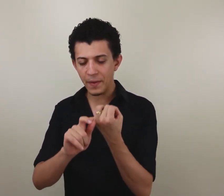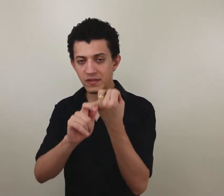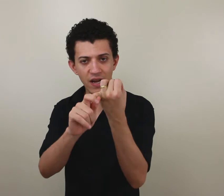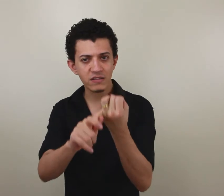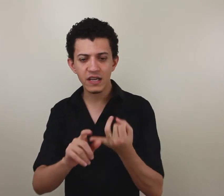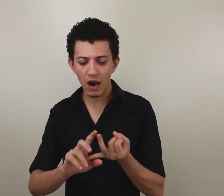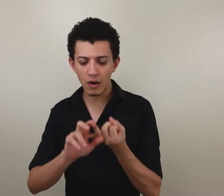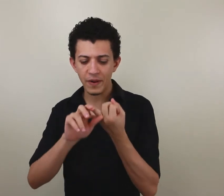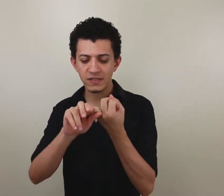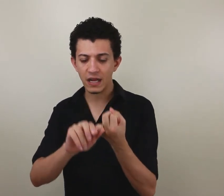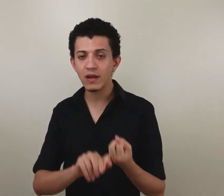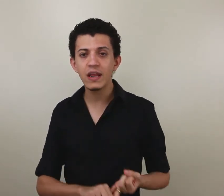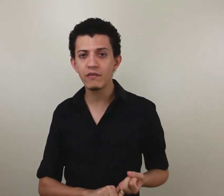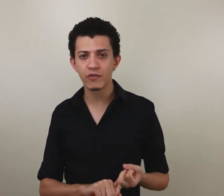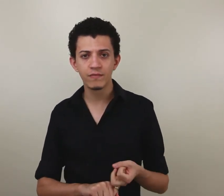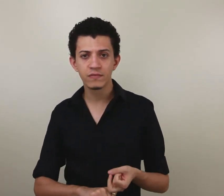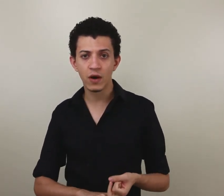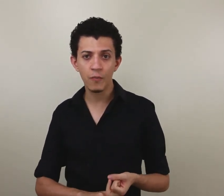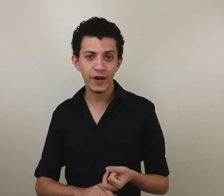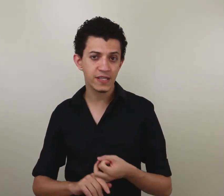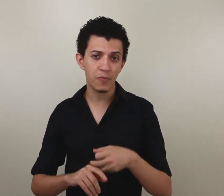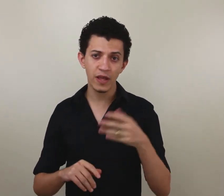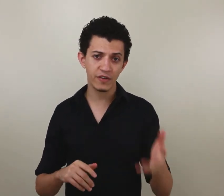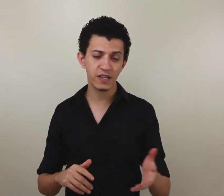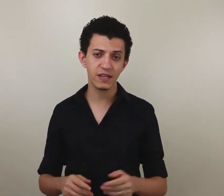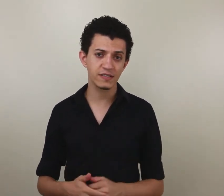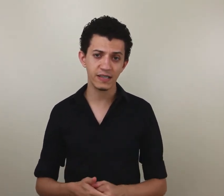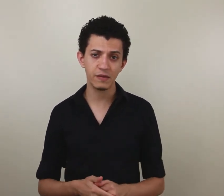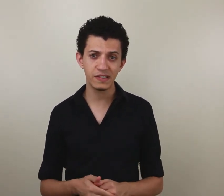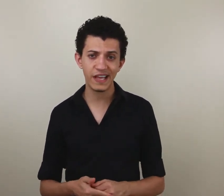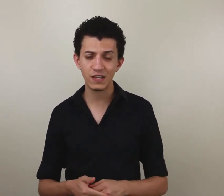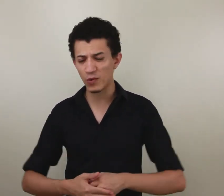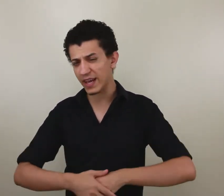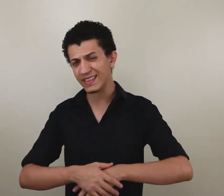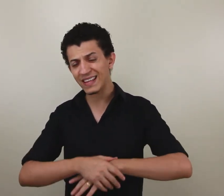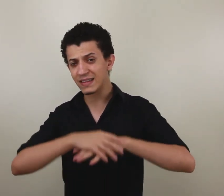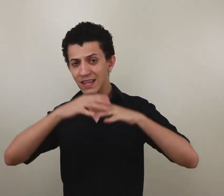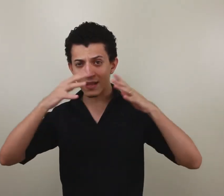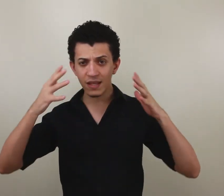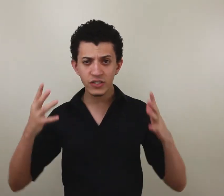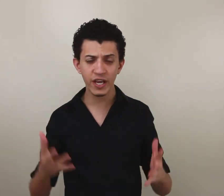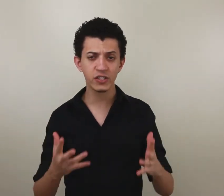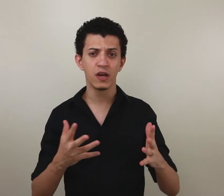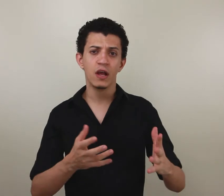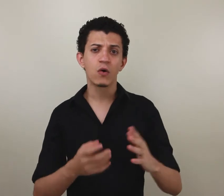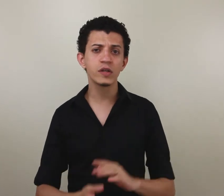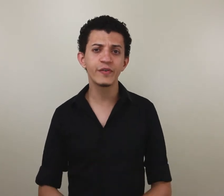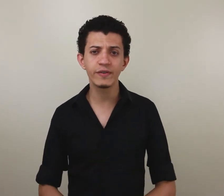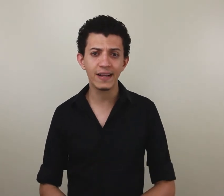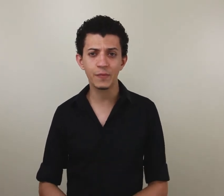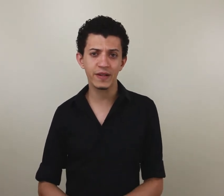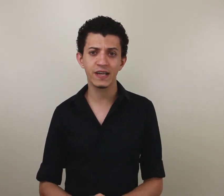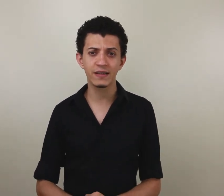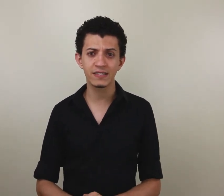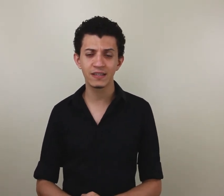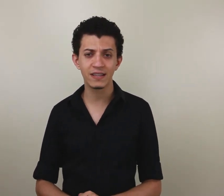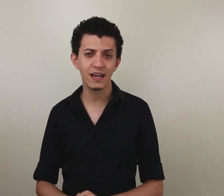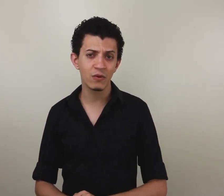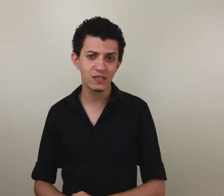aprendizados em aula, aprendizado em livro. Então, por exemplo, livro e escrita de sinais sem mistérios. Por que que tem tanta gente com dificuldade de aprendizado da escrita da língua de